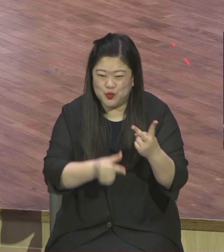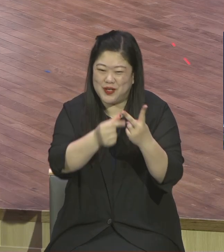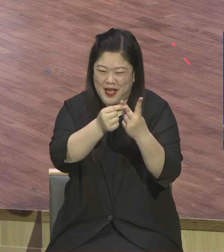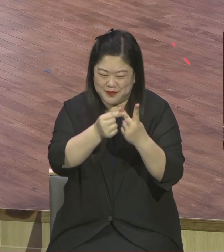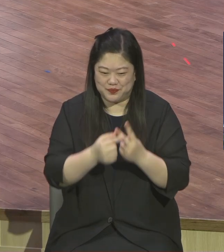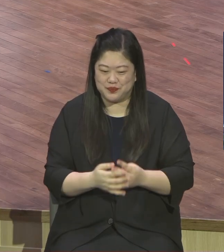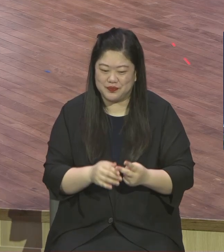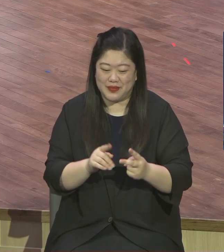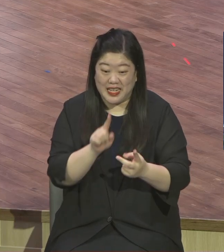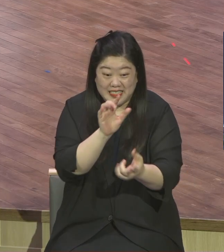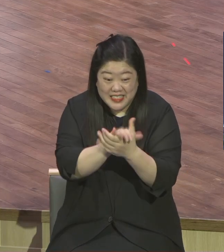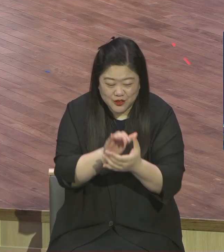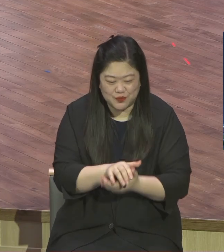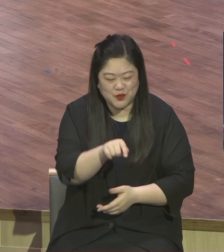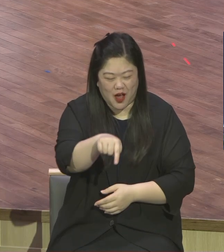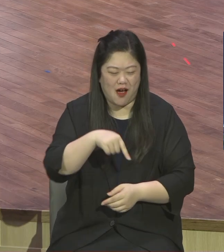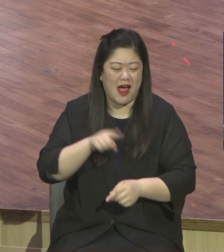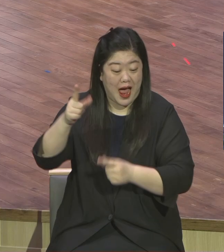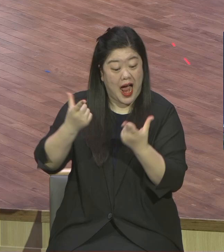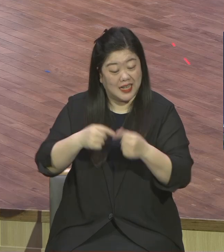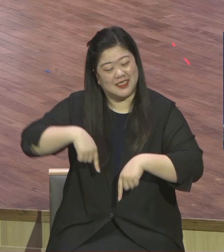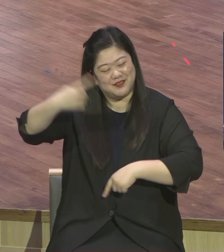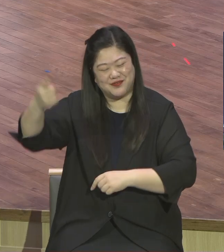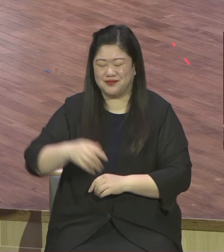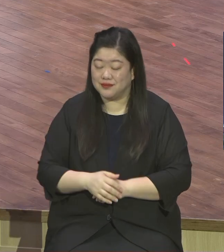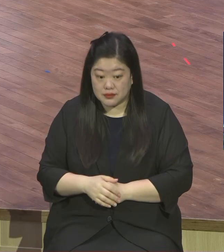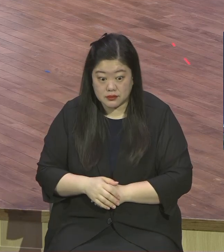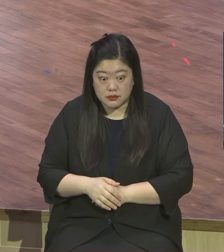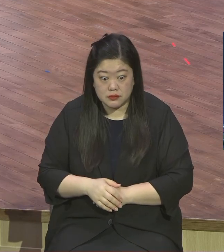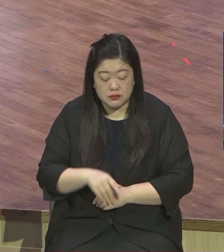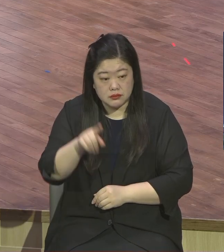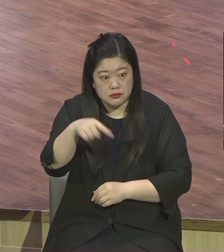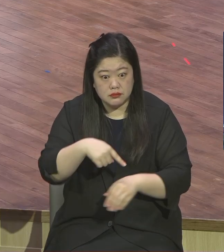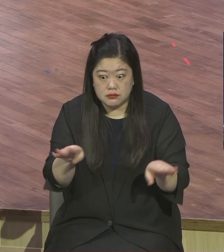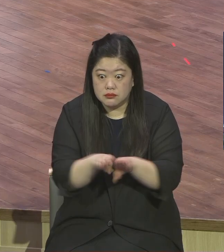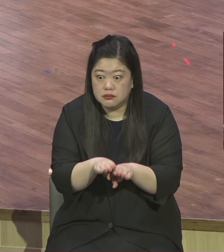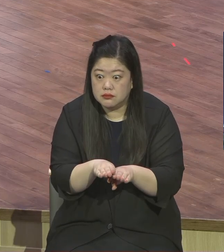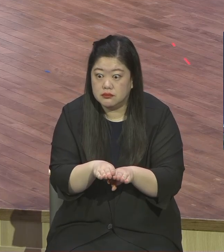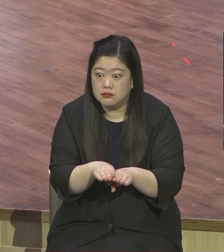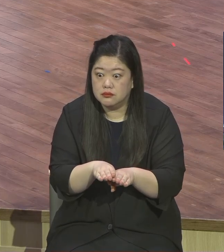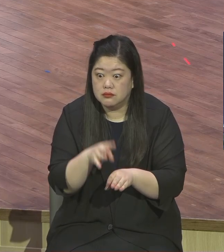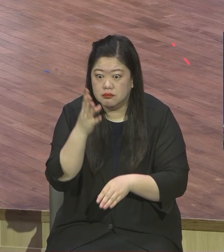세 번째 뭘 놀라느냐 나 같은 죄인이 천국가 있다는 사실에 놀래요.